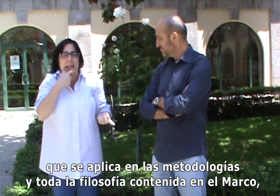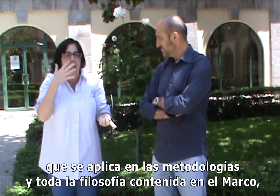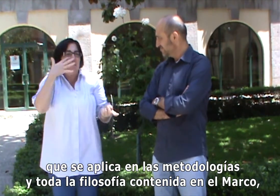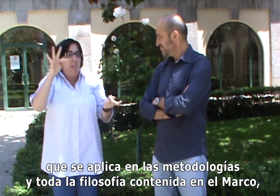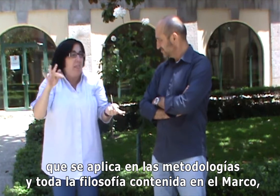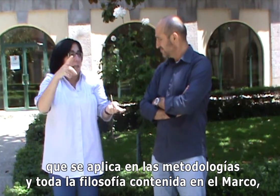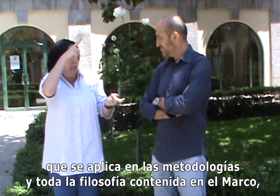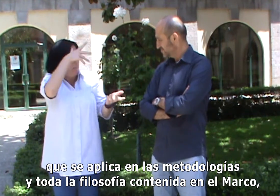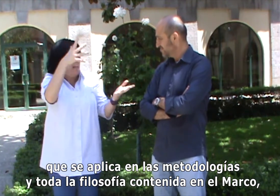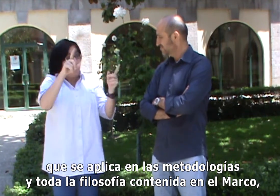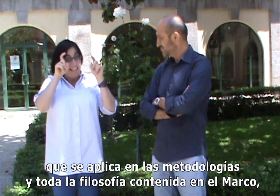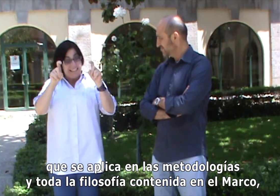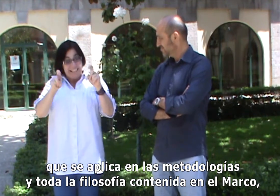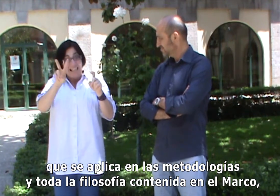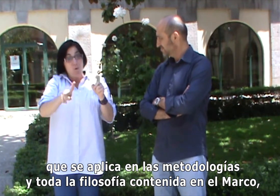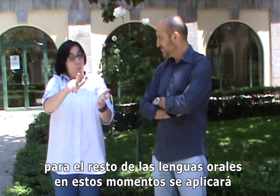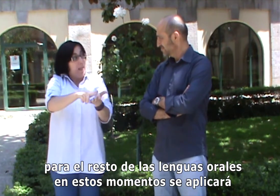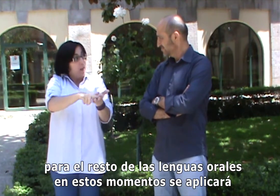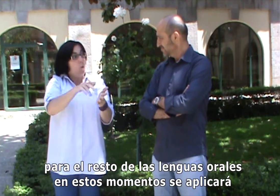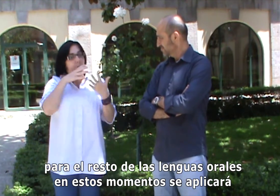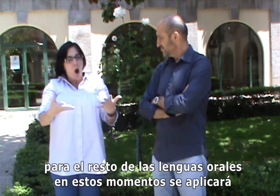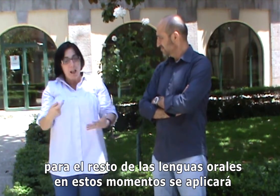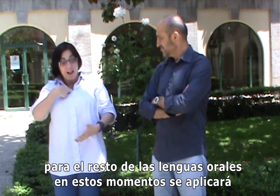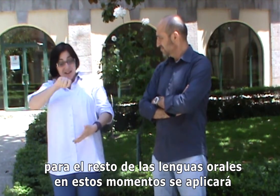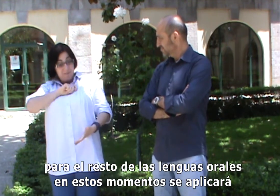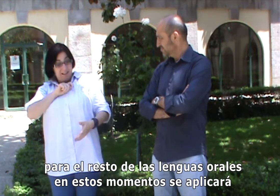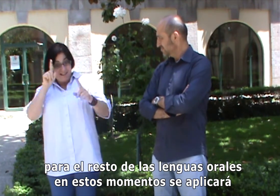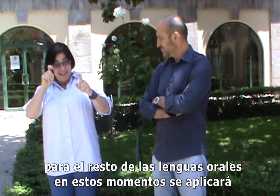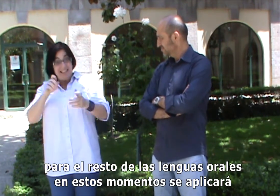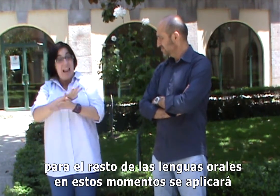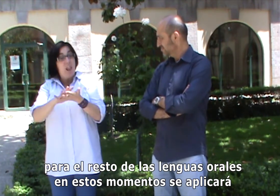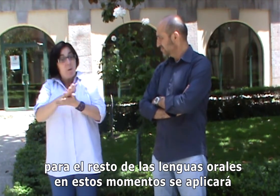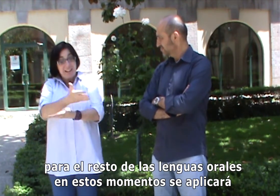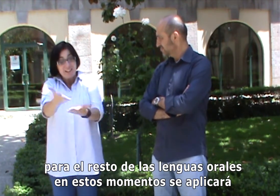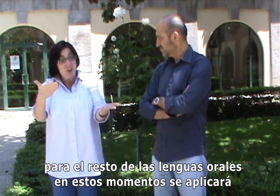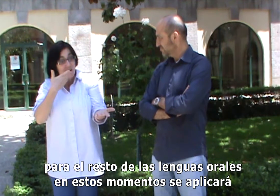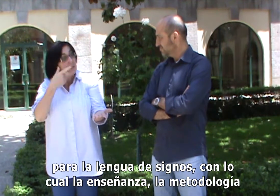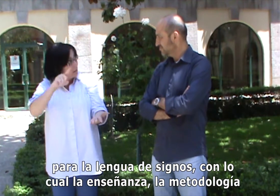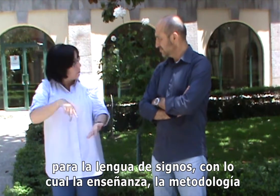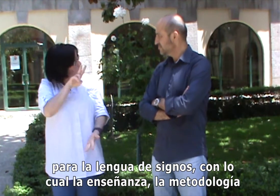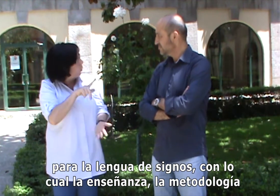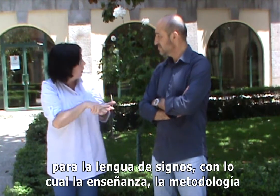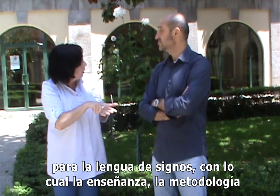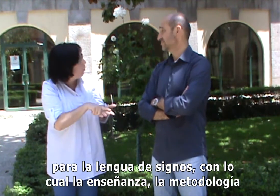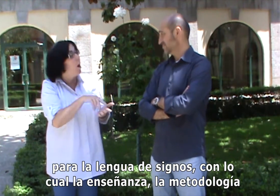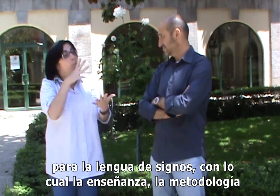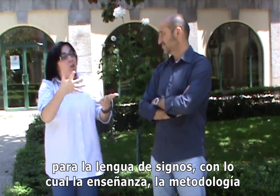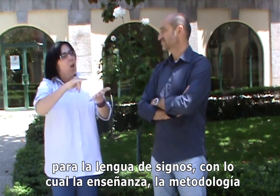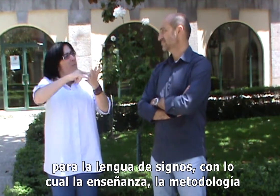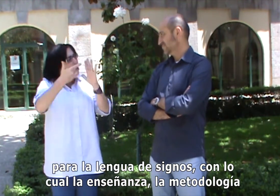metodologías y toda la filosofía en contenida en el marco para el resto de las lenguas orales, en este momento se aplicará para la lengua de signos, con lo cual la